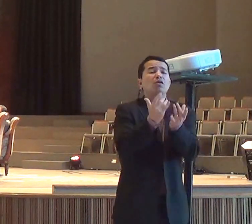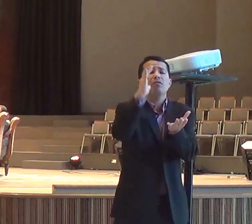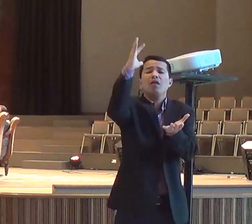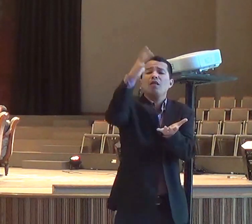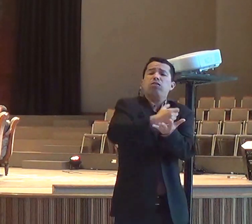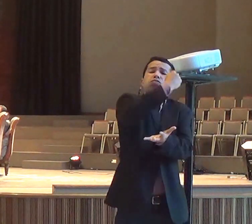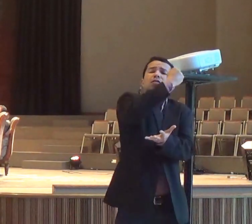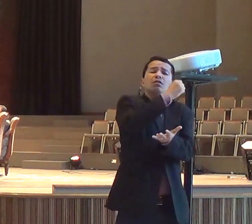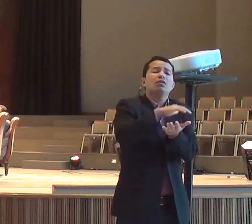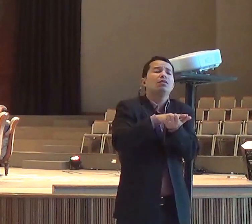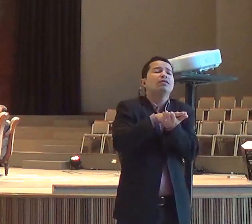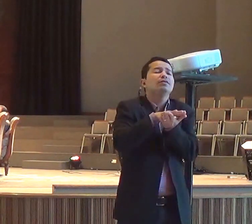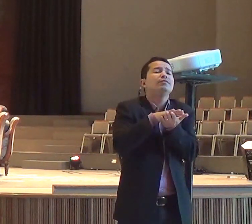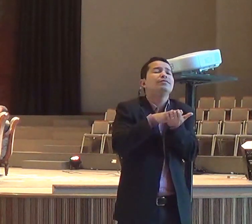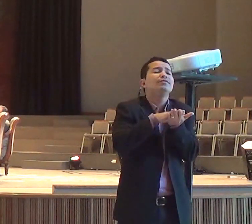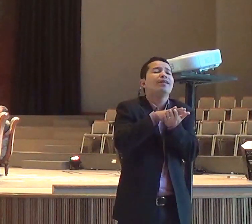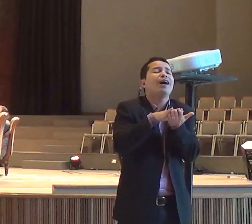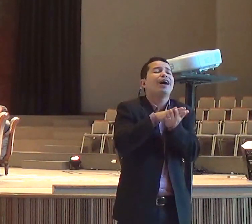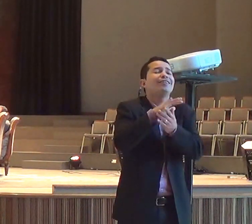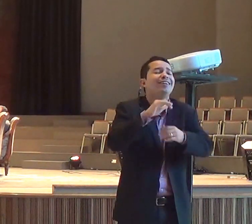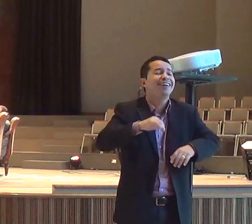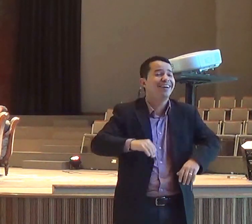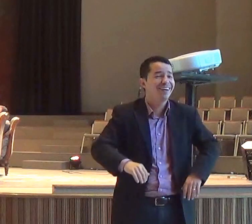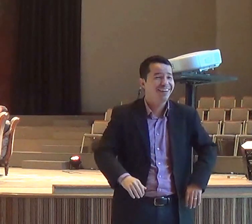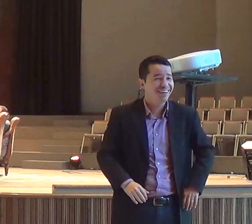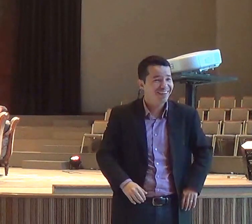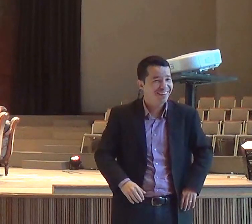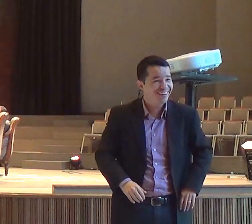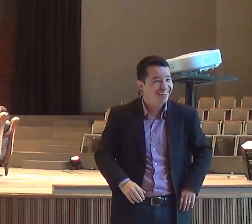mas o fogo do céu, não desceu.